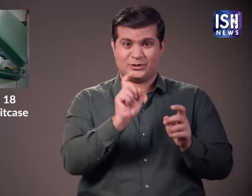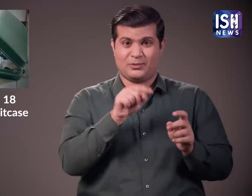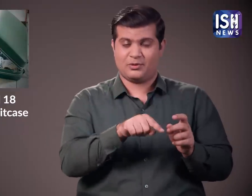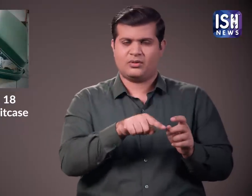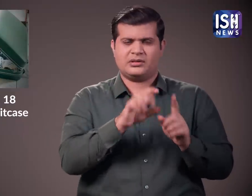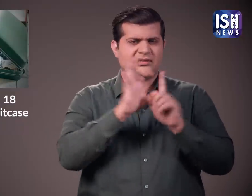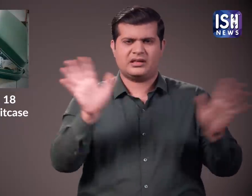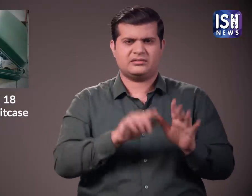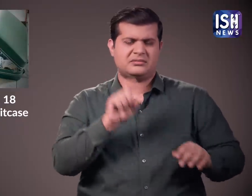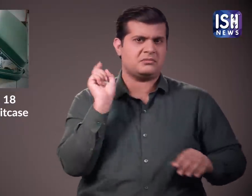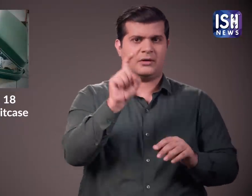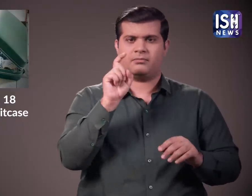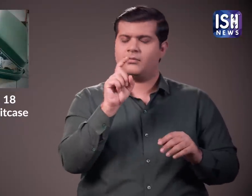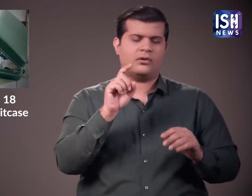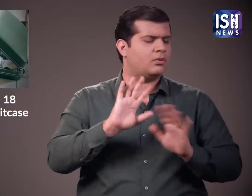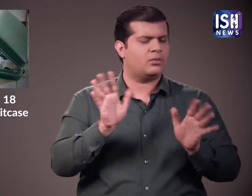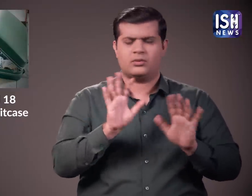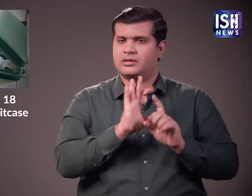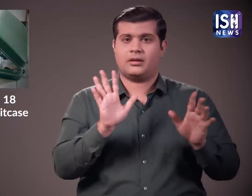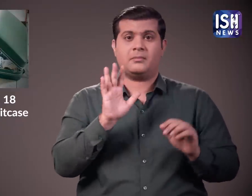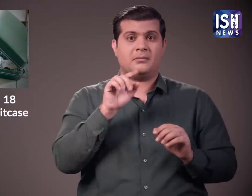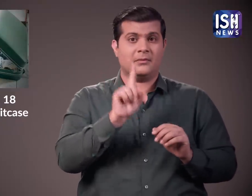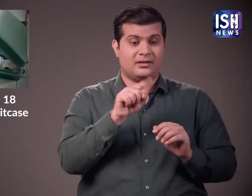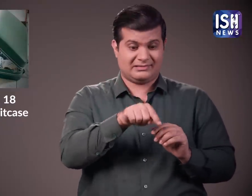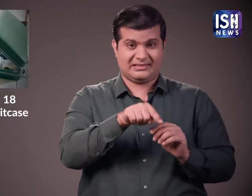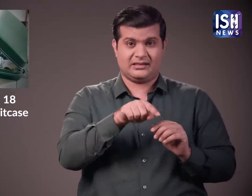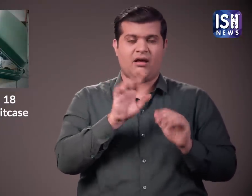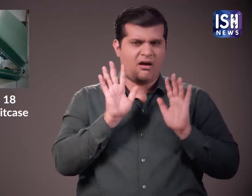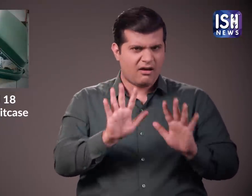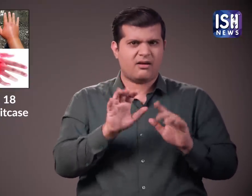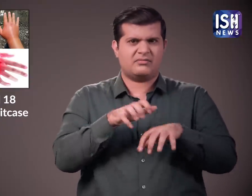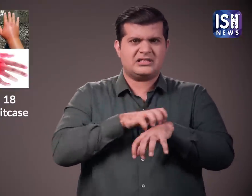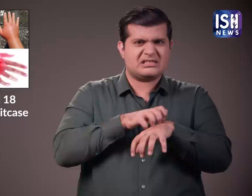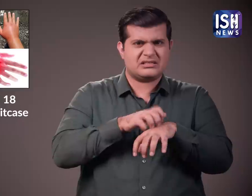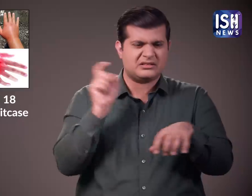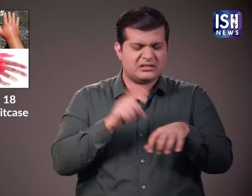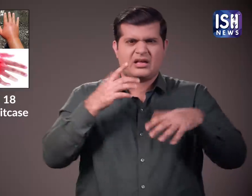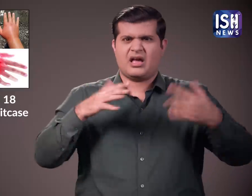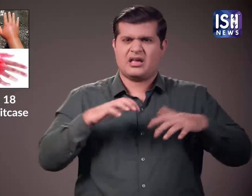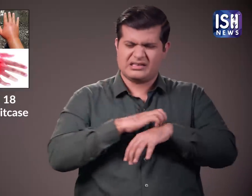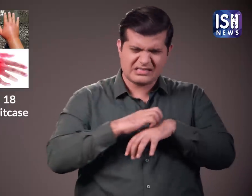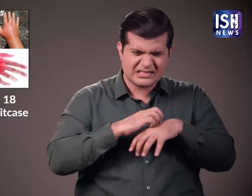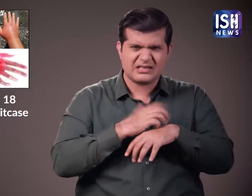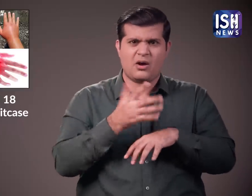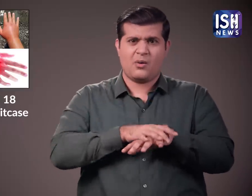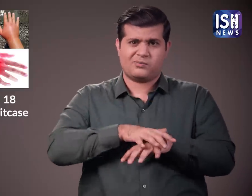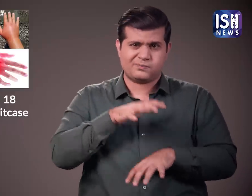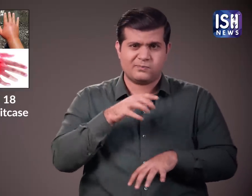दर्व, सुजन, कुजली, लालिमा और जलन पैदा कर